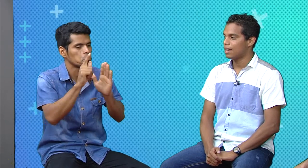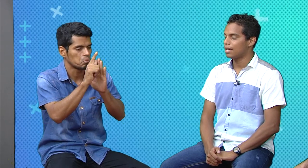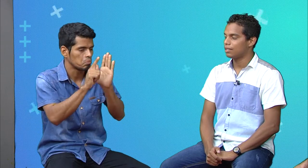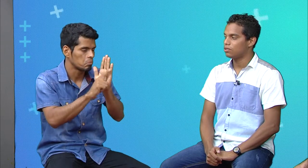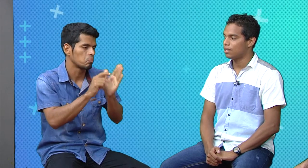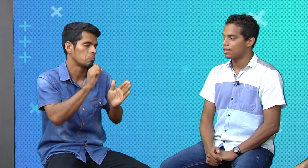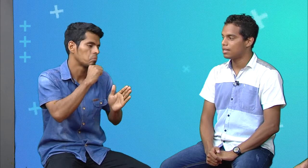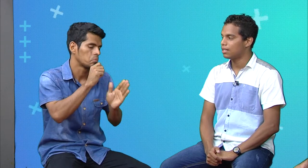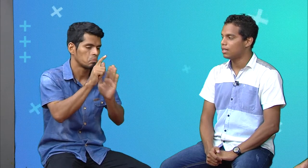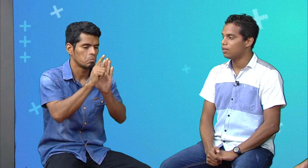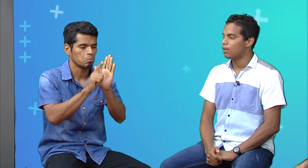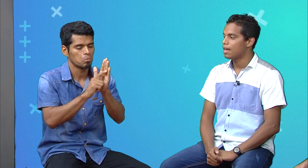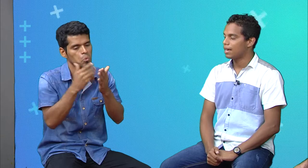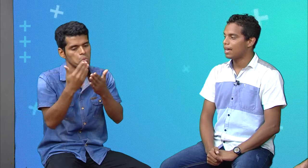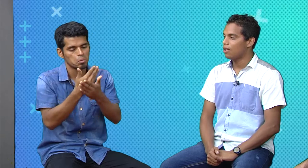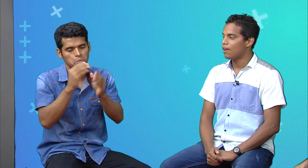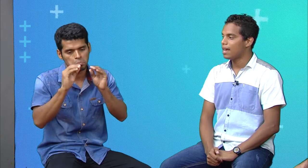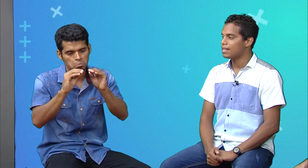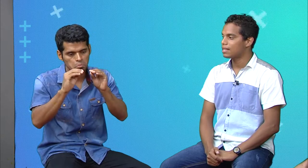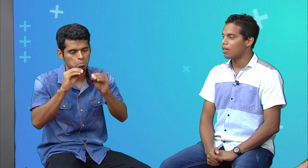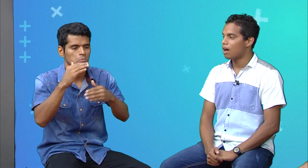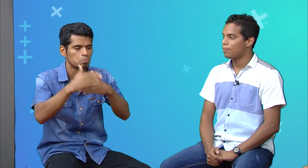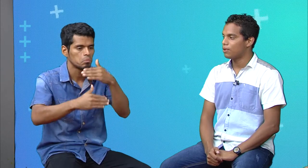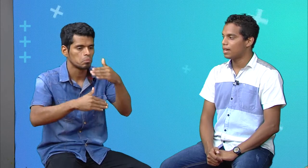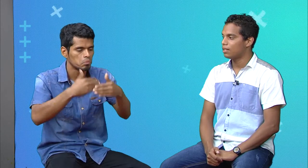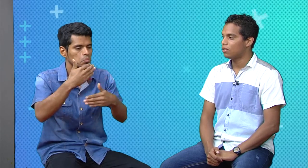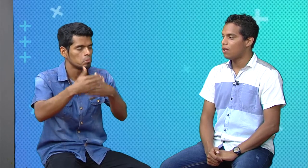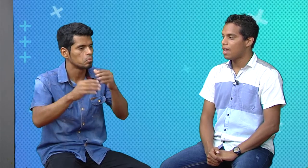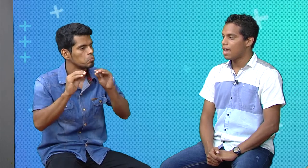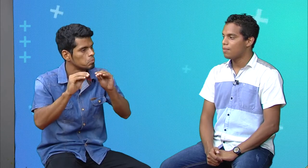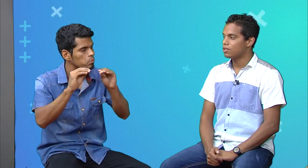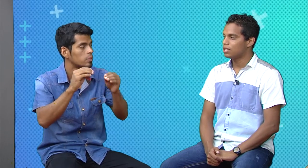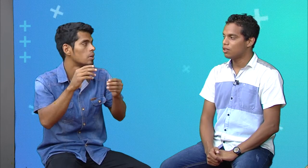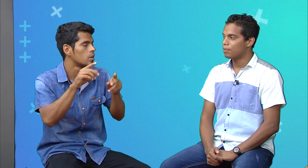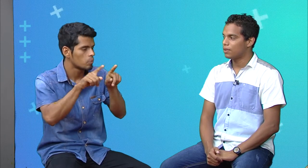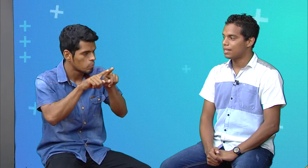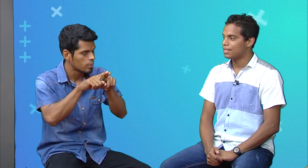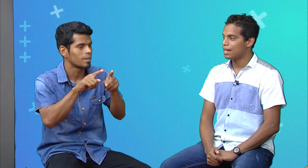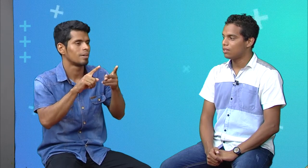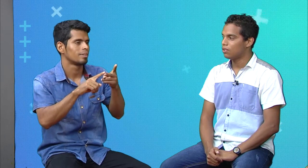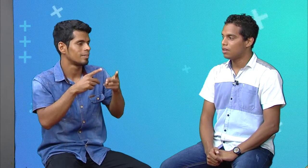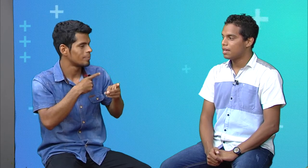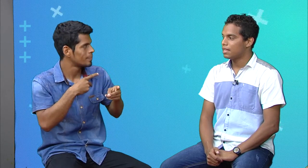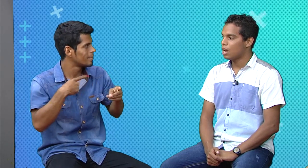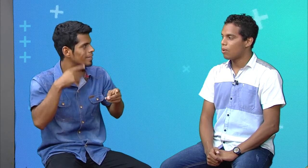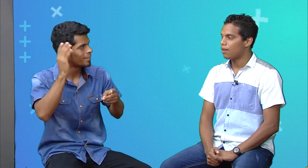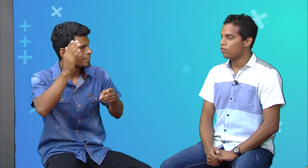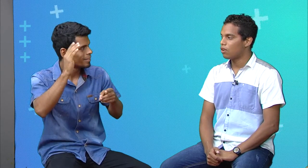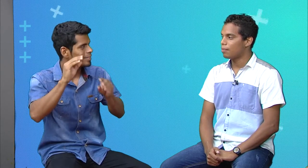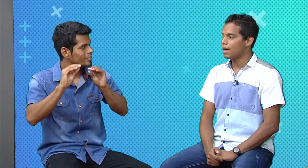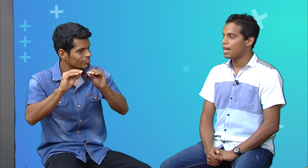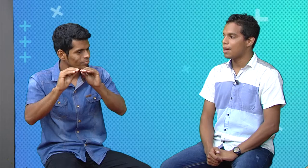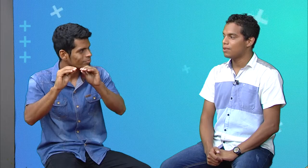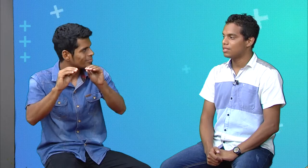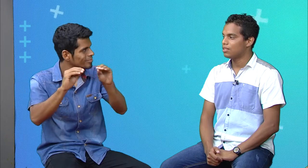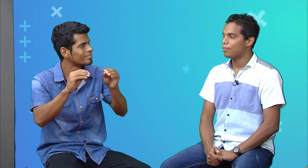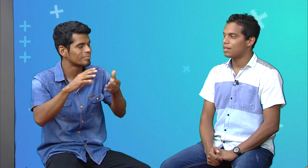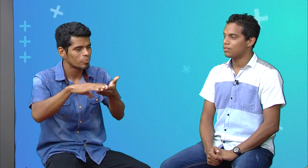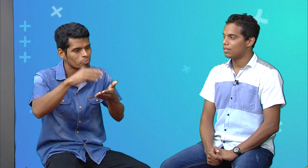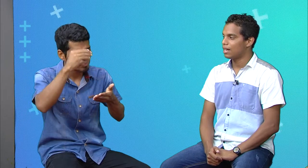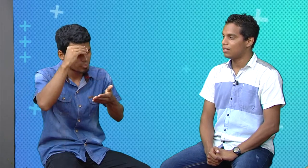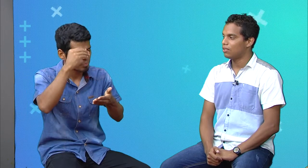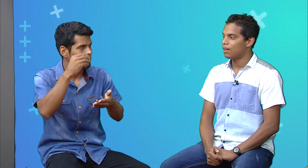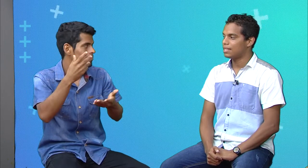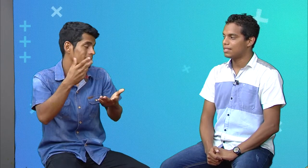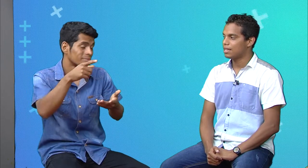en Ciudad Sandino que lo he estado apoyando. Hemos ido progresando, de igual forma hemos ido